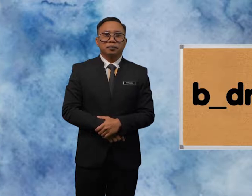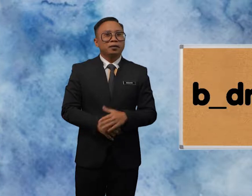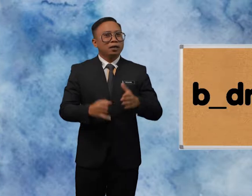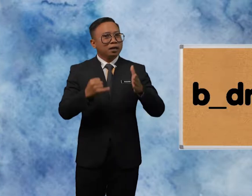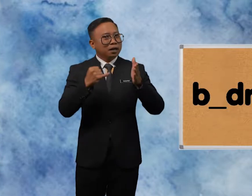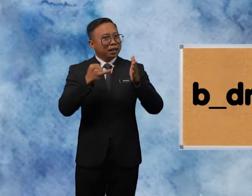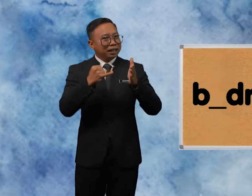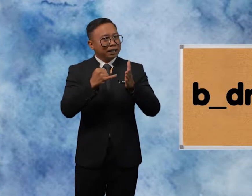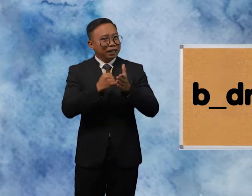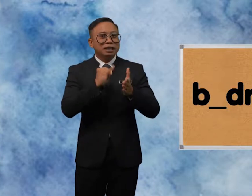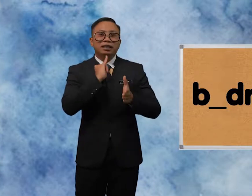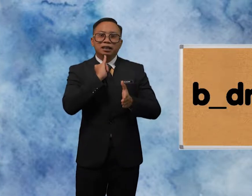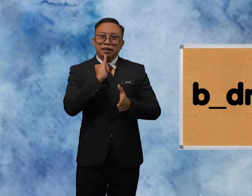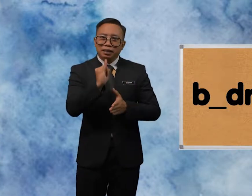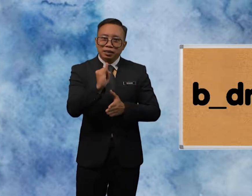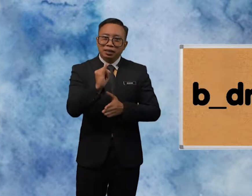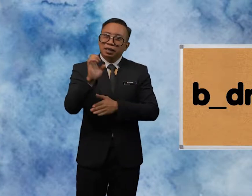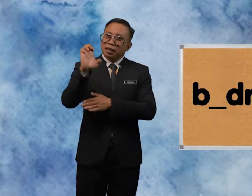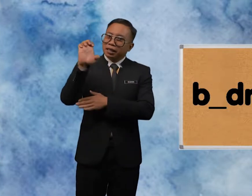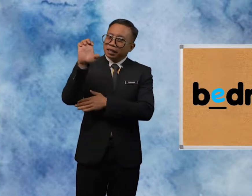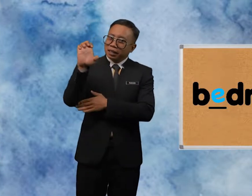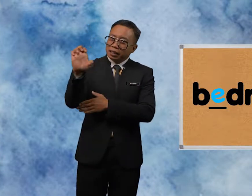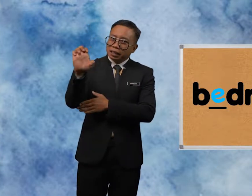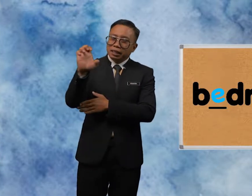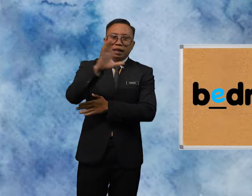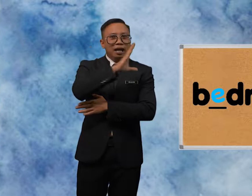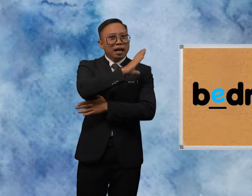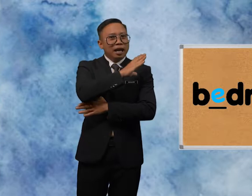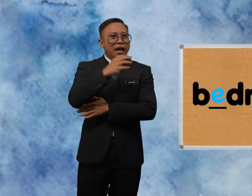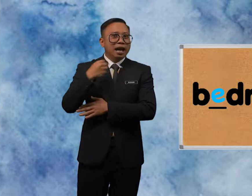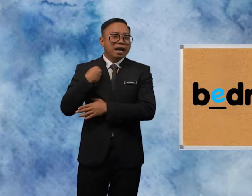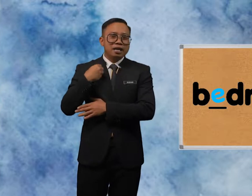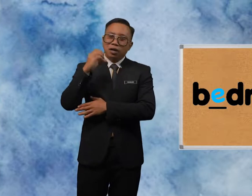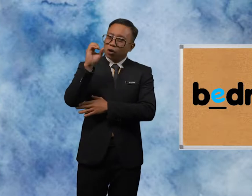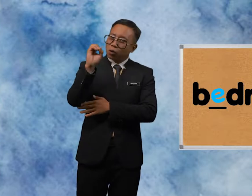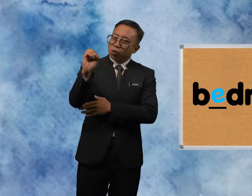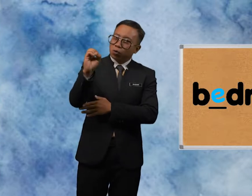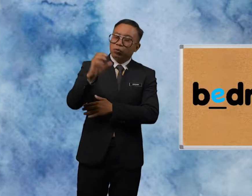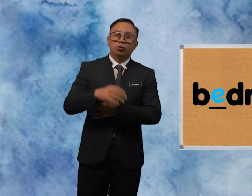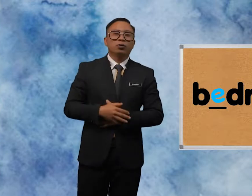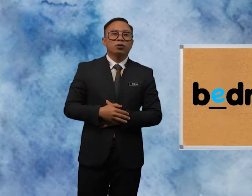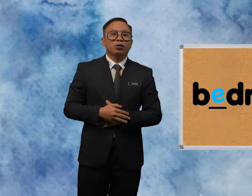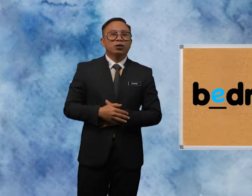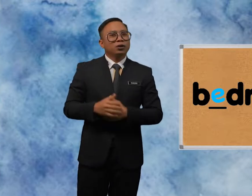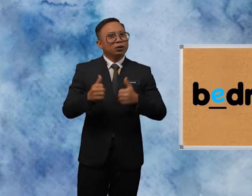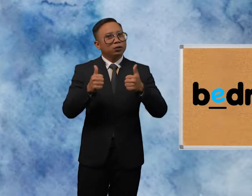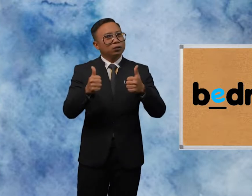It is E N O Good